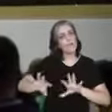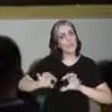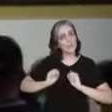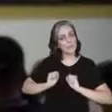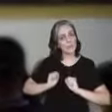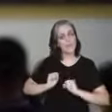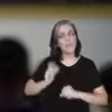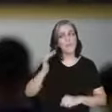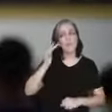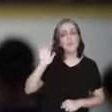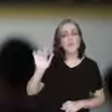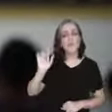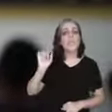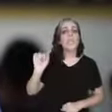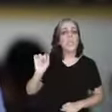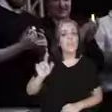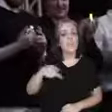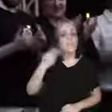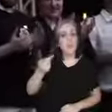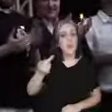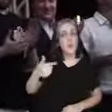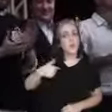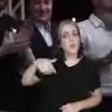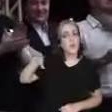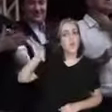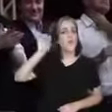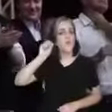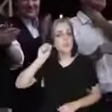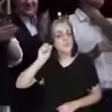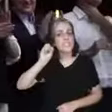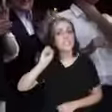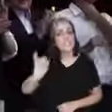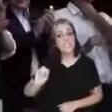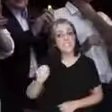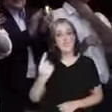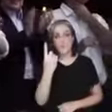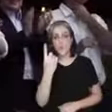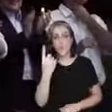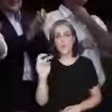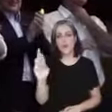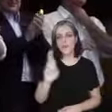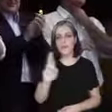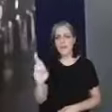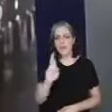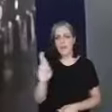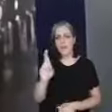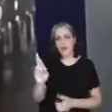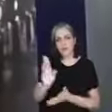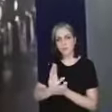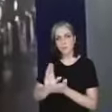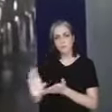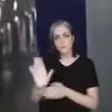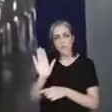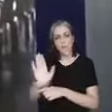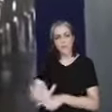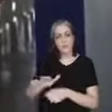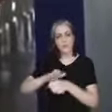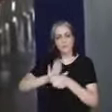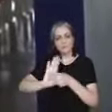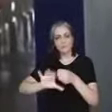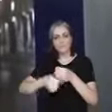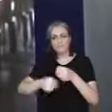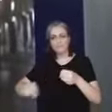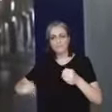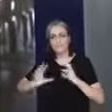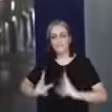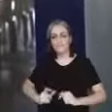Eu não sei quem disse, mas eu ouvi, que um real investido em saneamento economiza